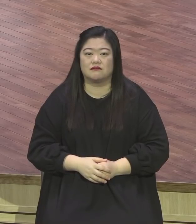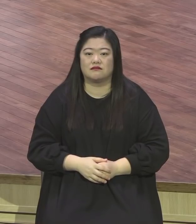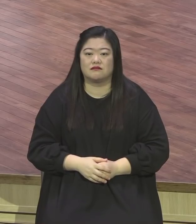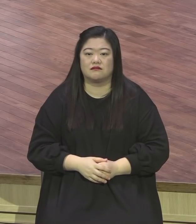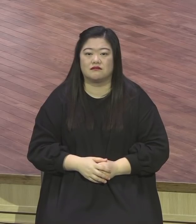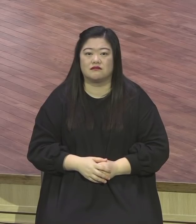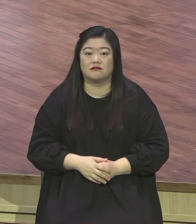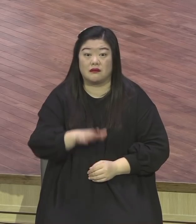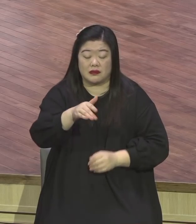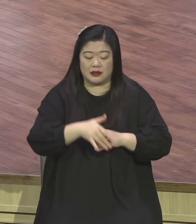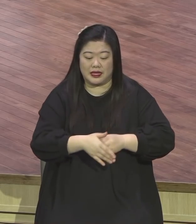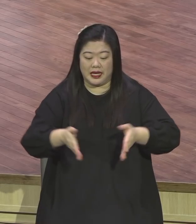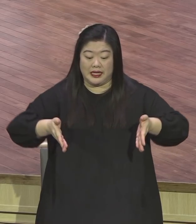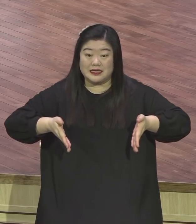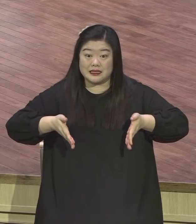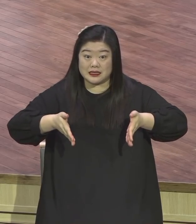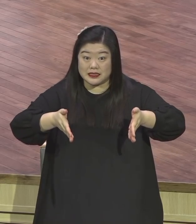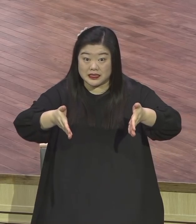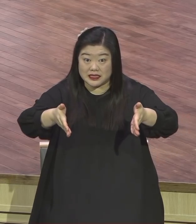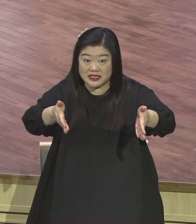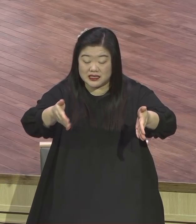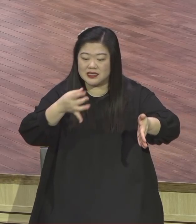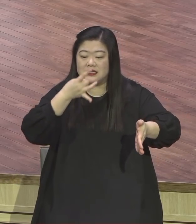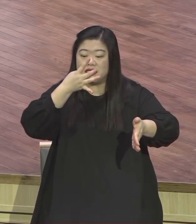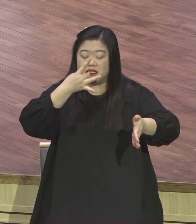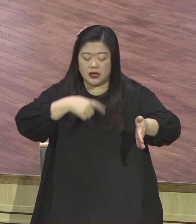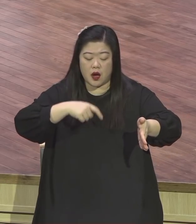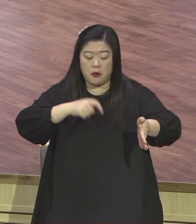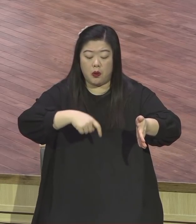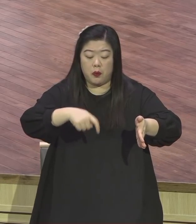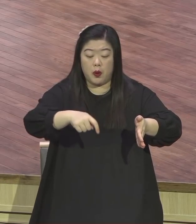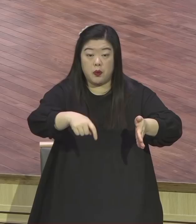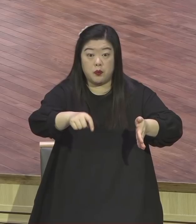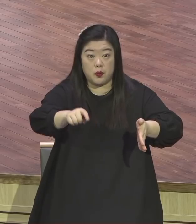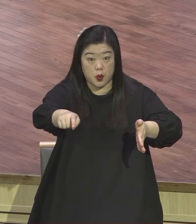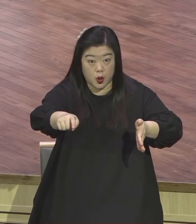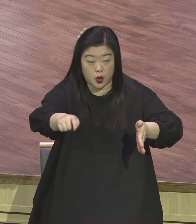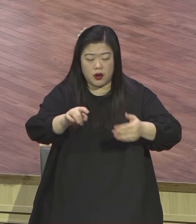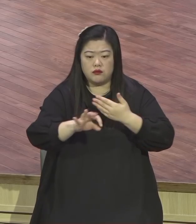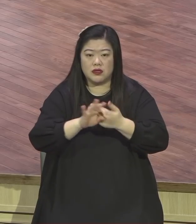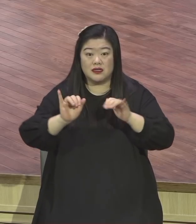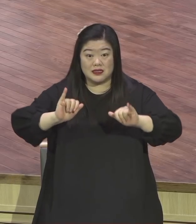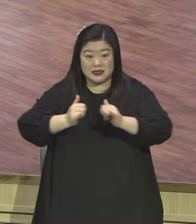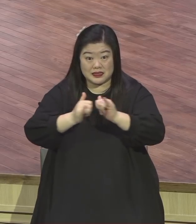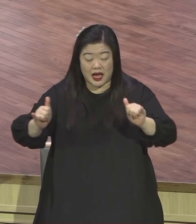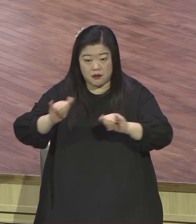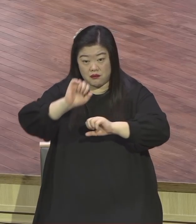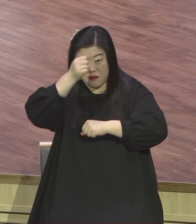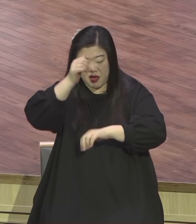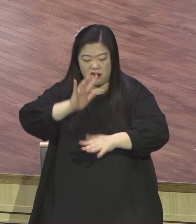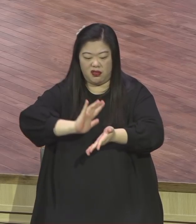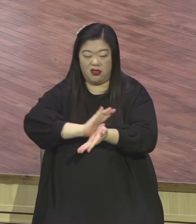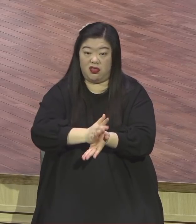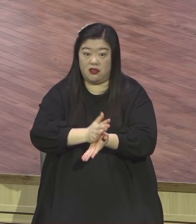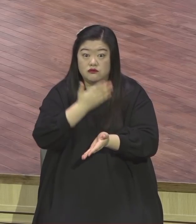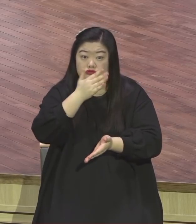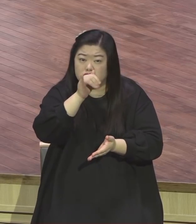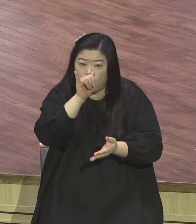지나가다 길가니까 밝기도 하고 또 새들이 와서 그렇게 다 주워 먹기 때문에 결실이 없다.